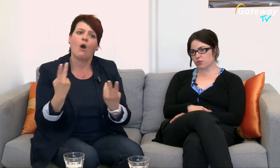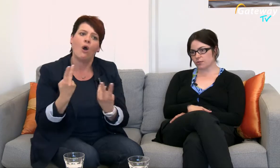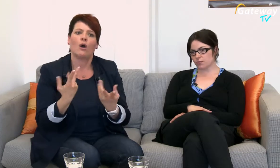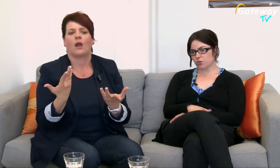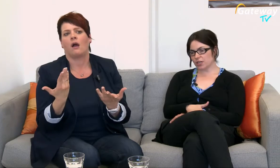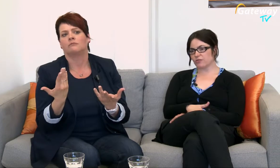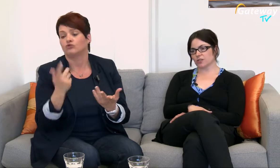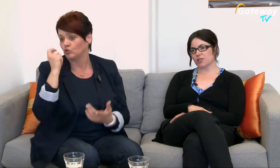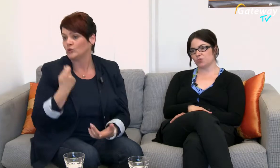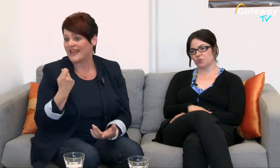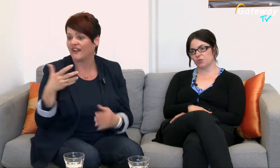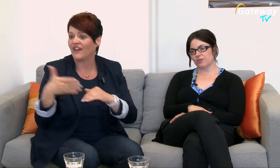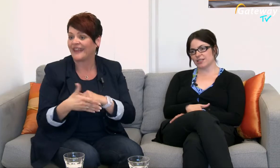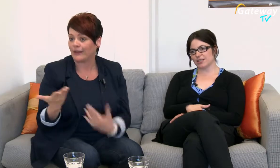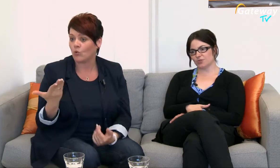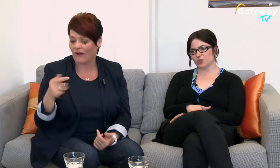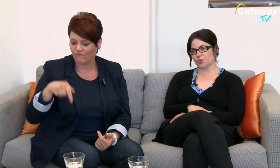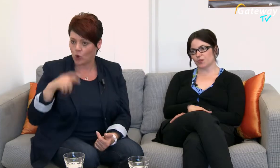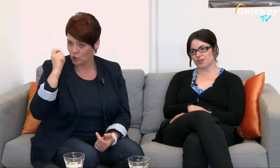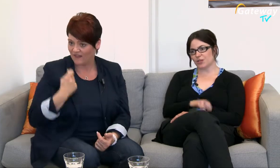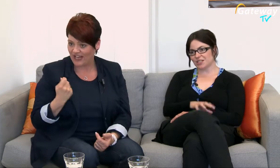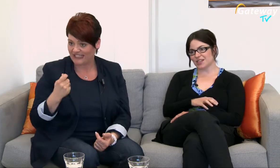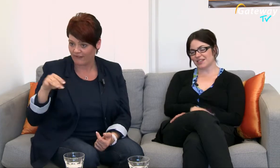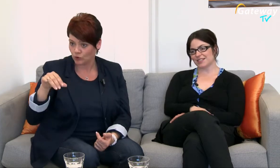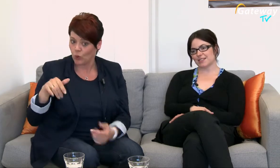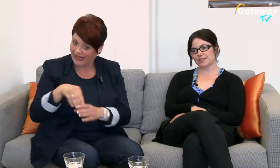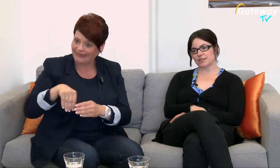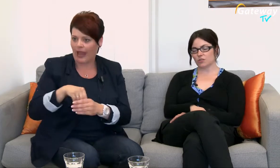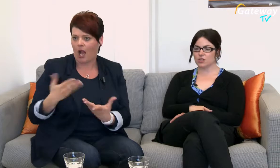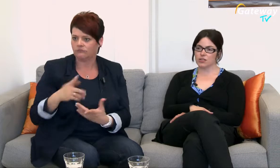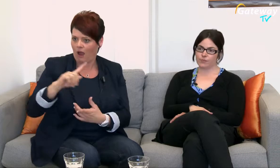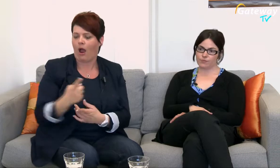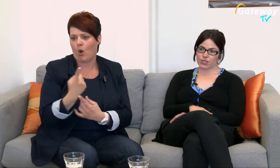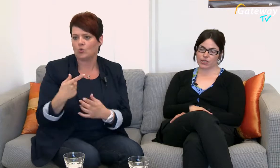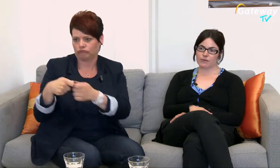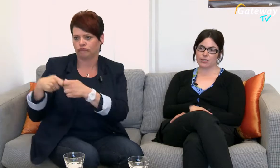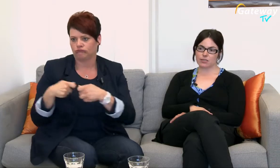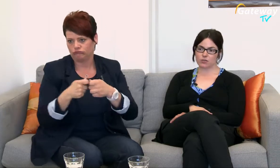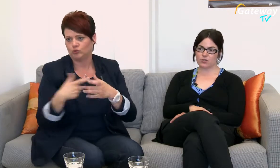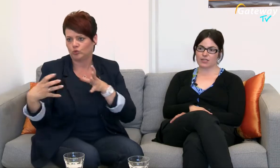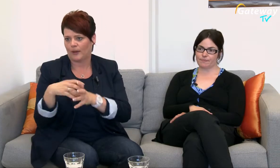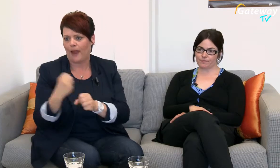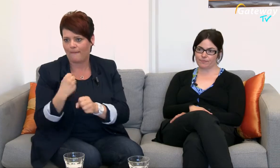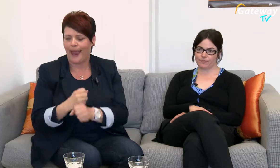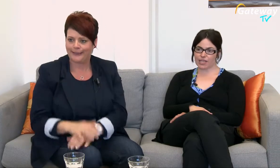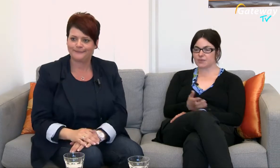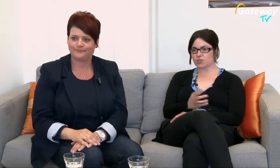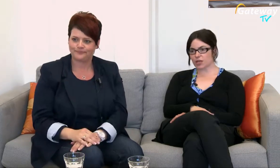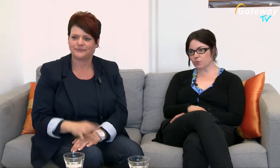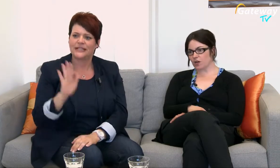Studierendenvertretung der Universität Würzburg Also intern letztendlich auch Mit denen arbeite ich ja auch zusammen Da gibt es zum Beispiel auch